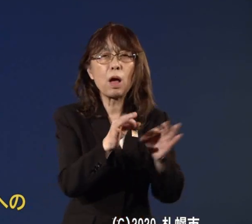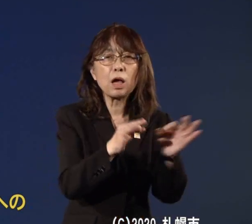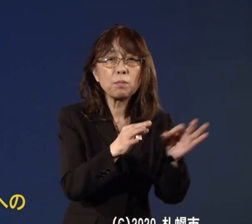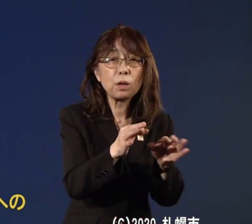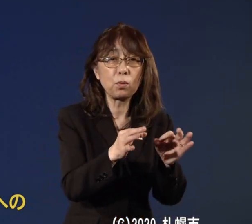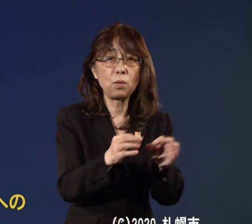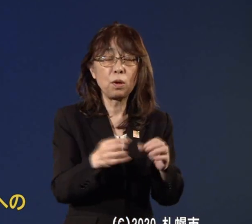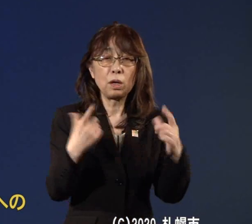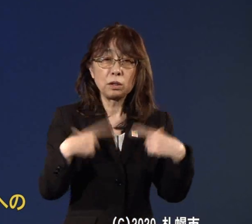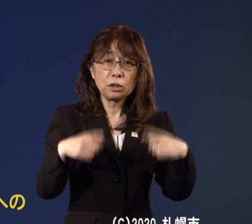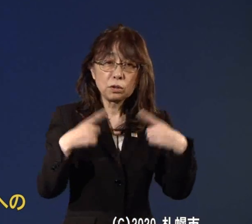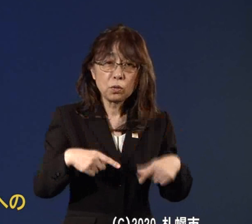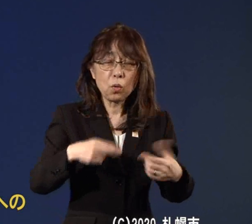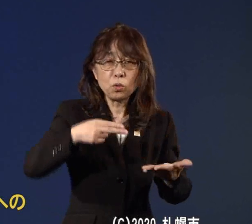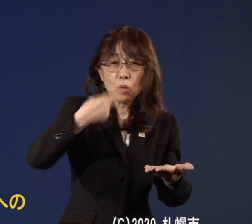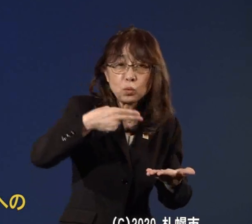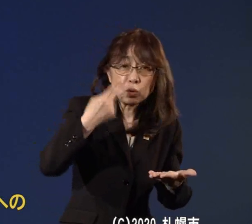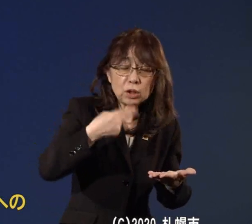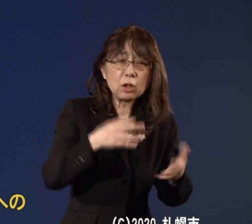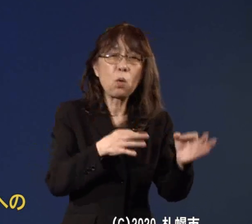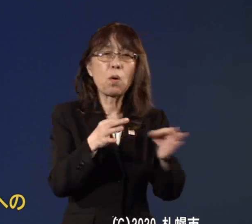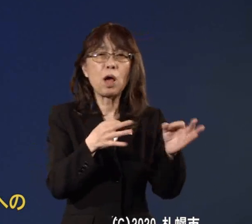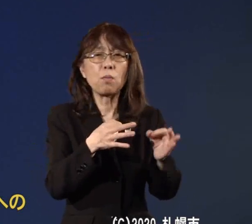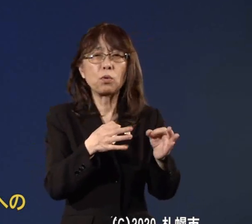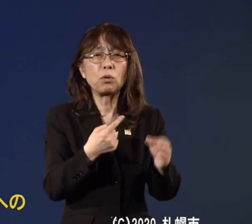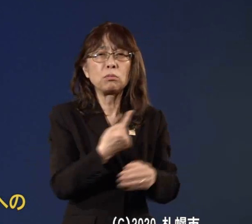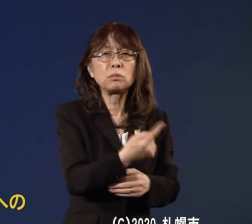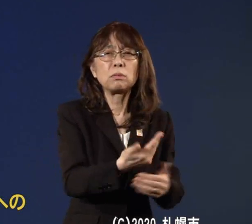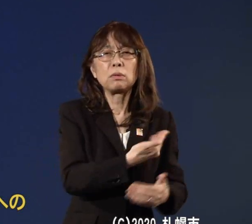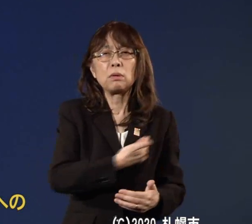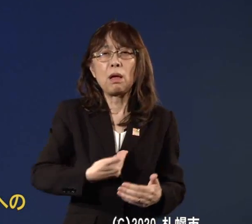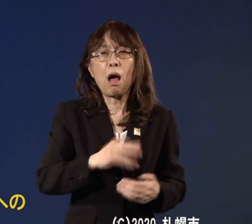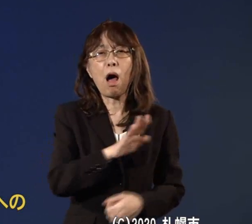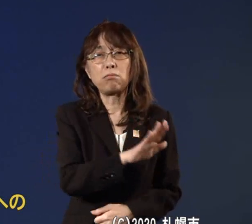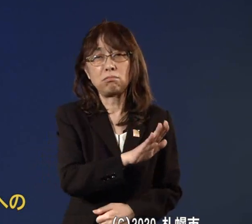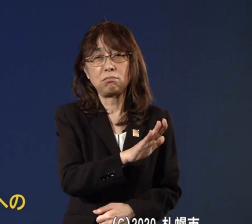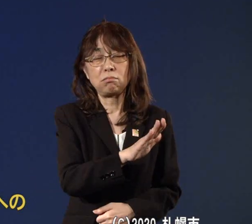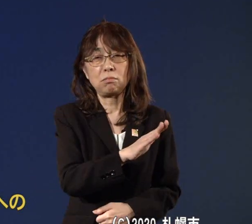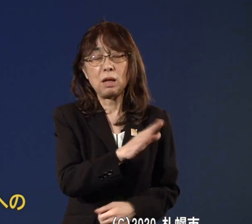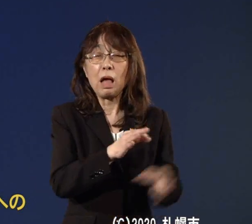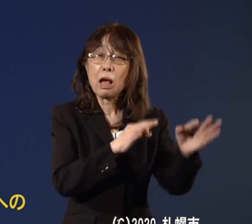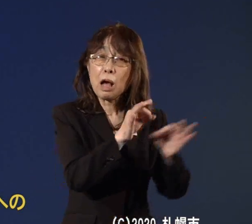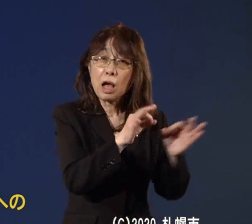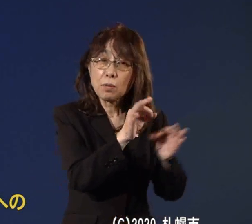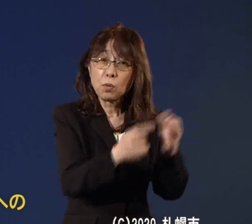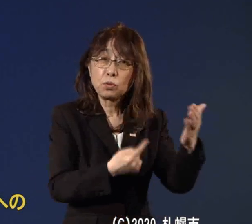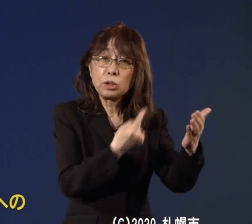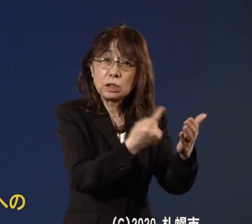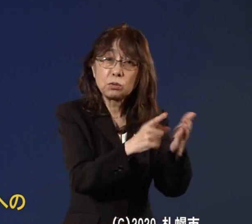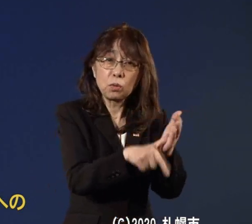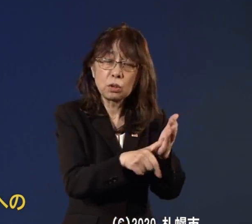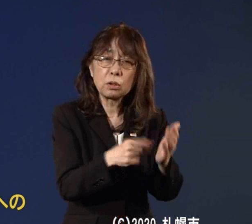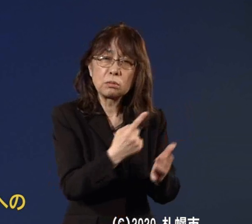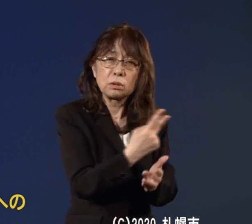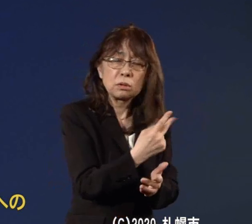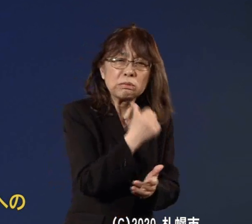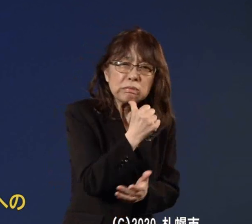食料品などのお買い物もございます買い物にはできるだけ少ない人数で行っていただいて